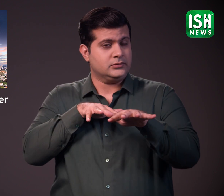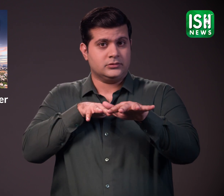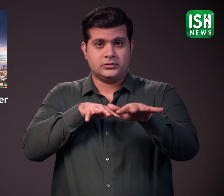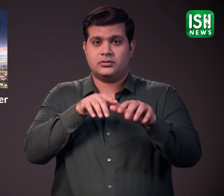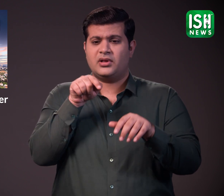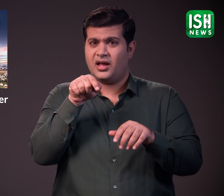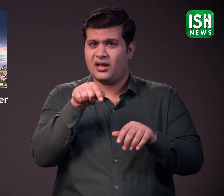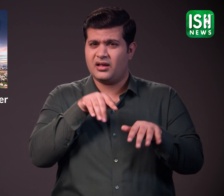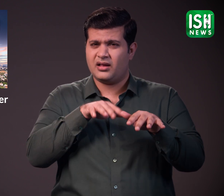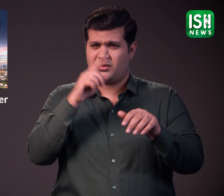बरबादी है